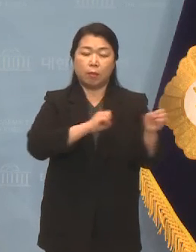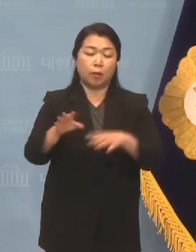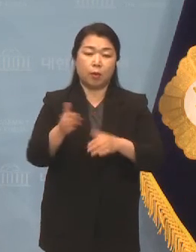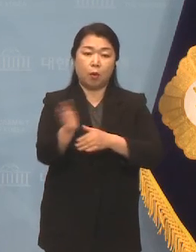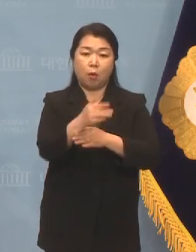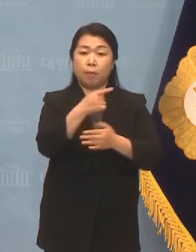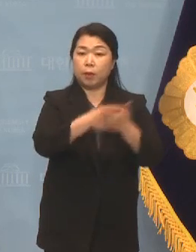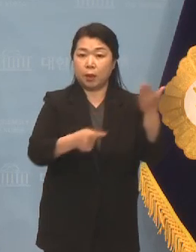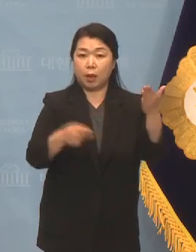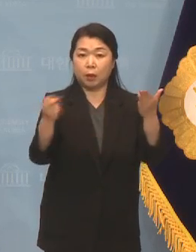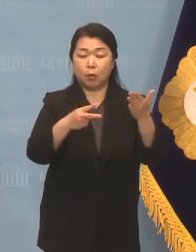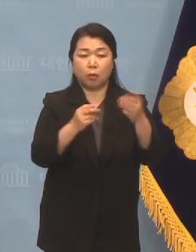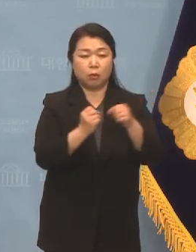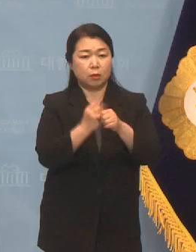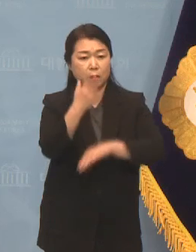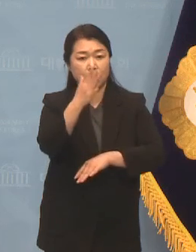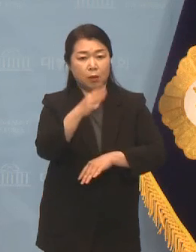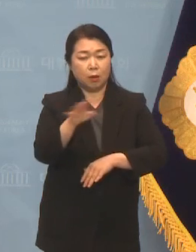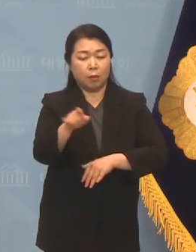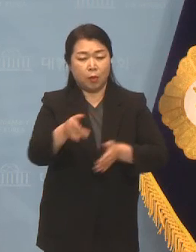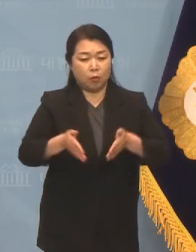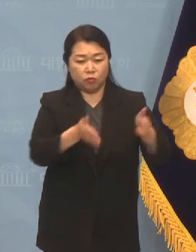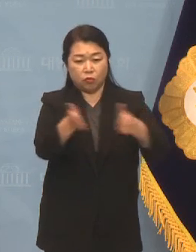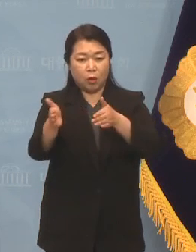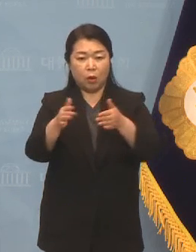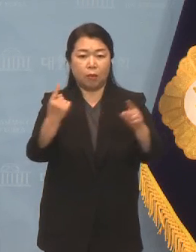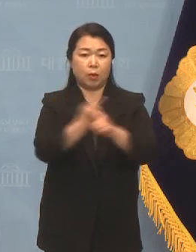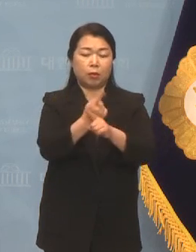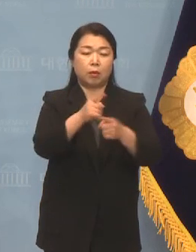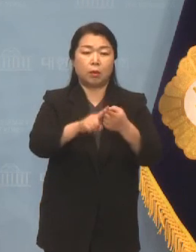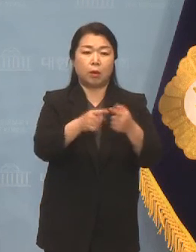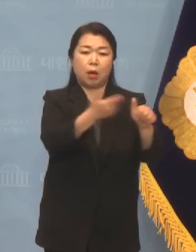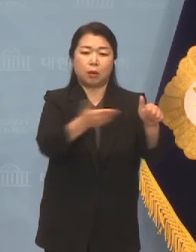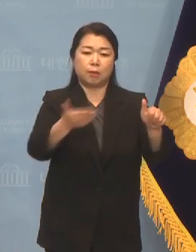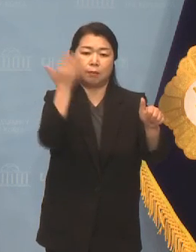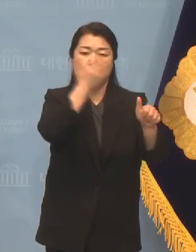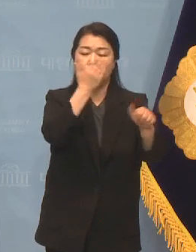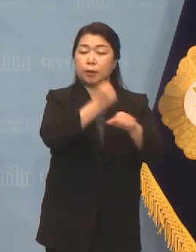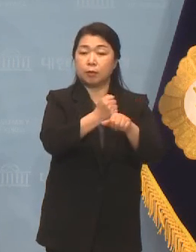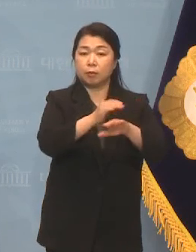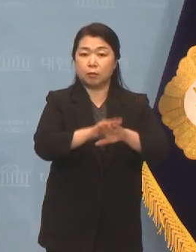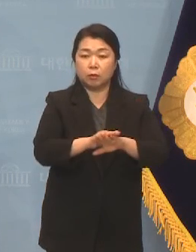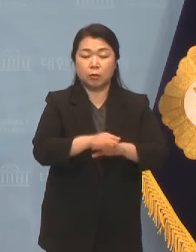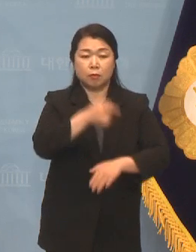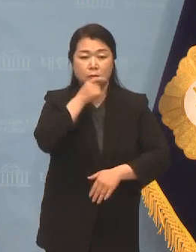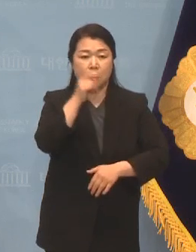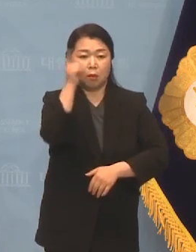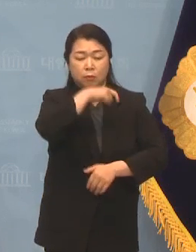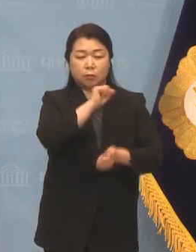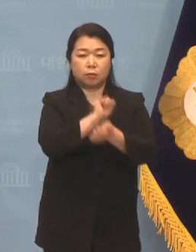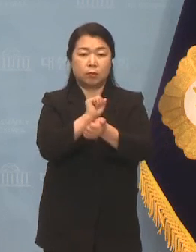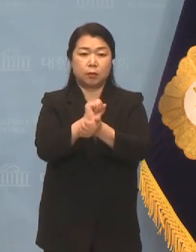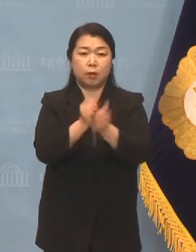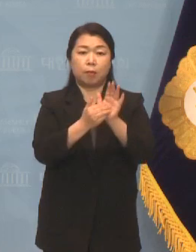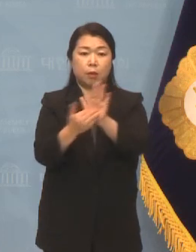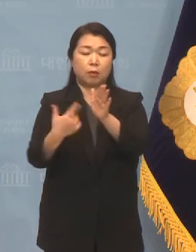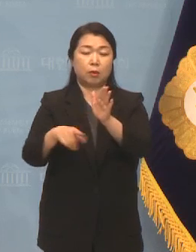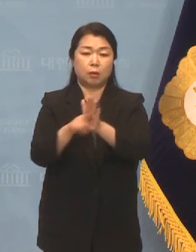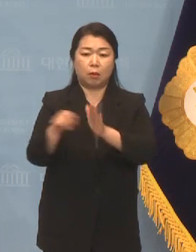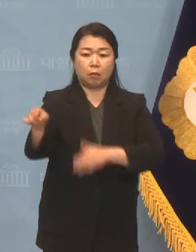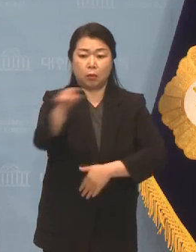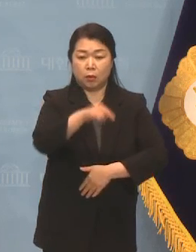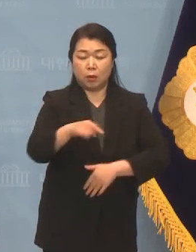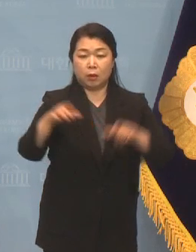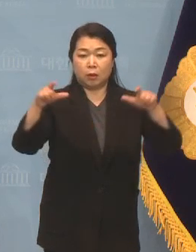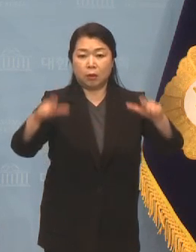피해 과도한 유로 변경에 따른 하천 건전화 수질학화 대응 및 DMZ 구간